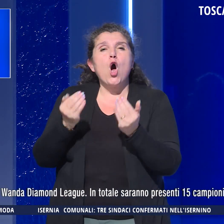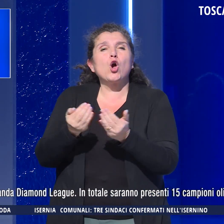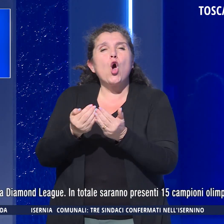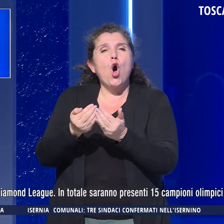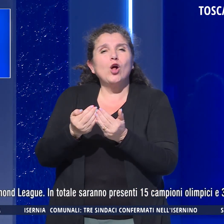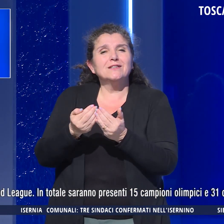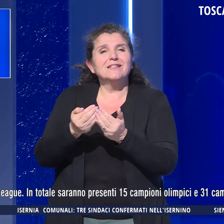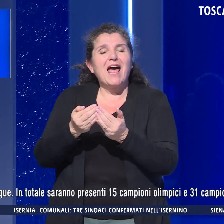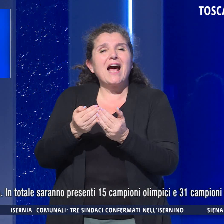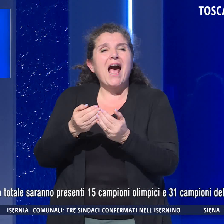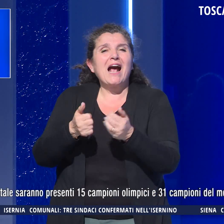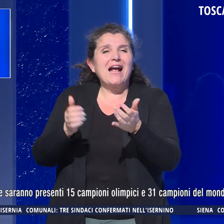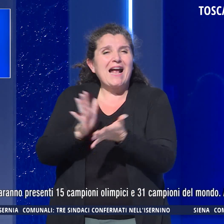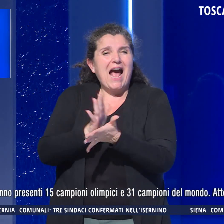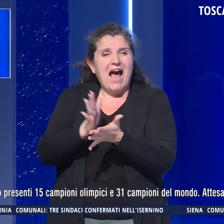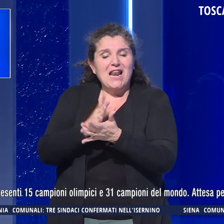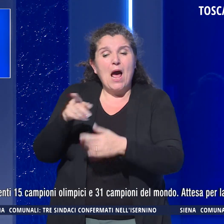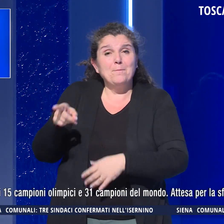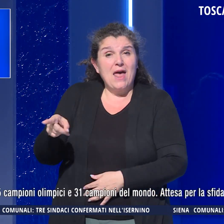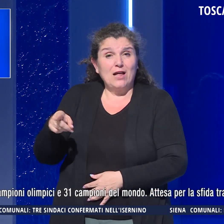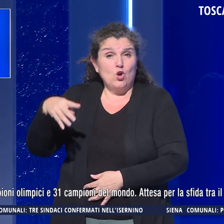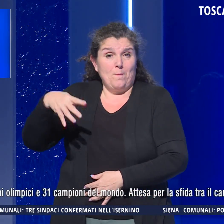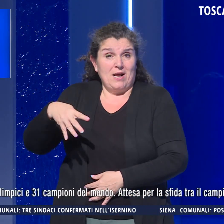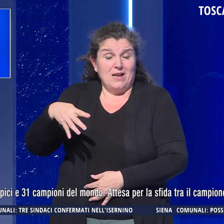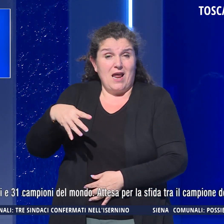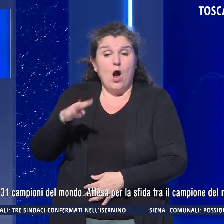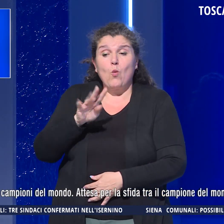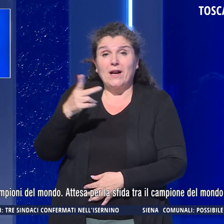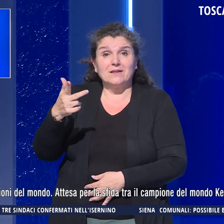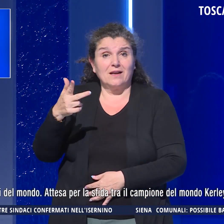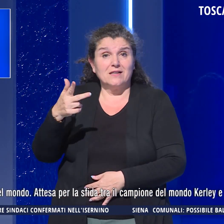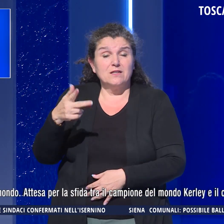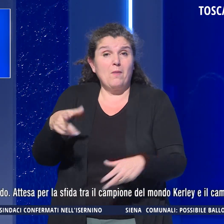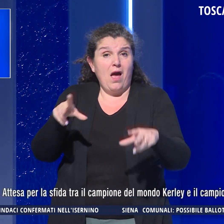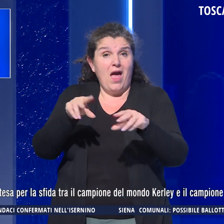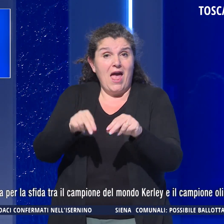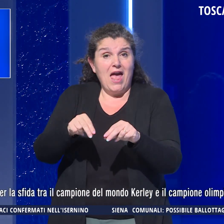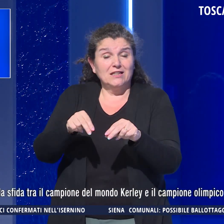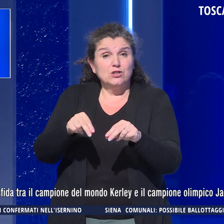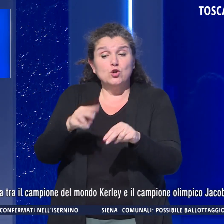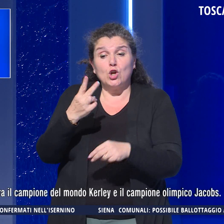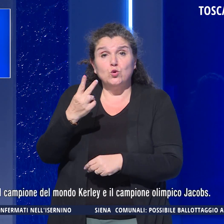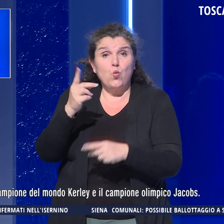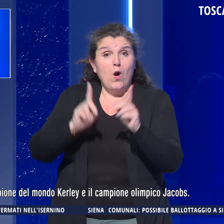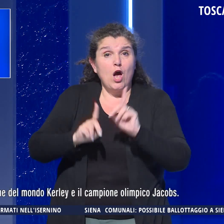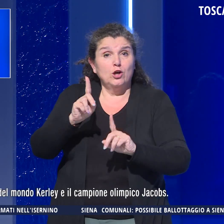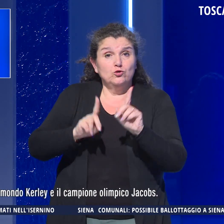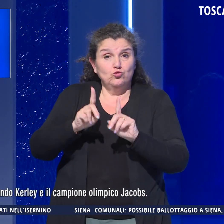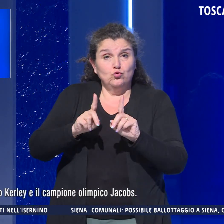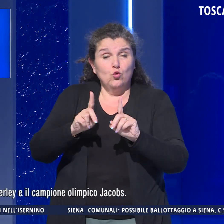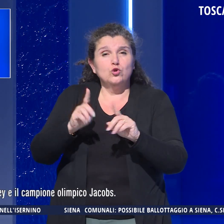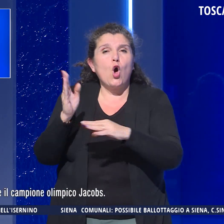Pietro Mennea la cui 43esima edizione si disputerà il 2 giugno allo stadio